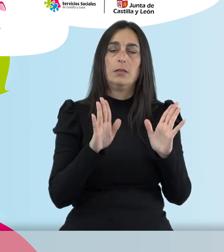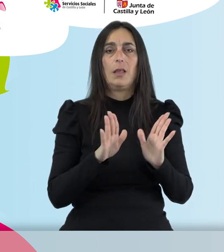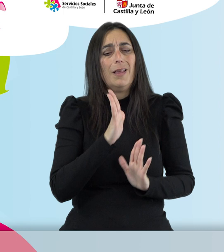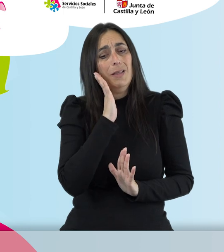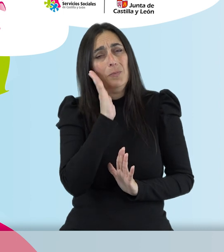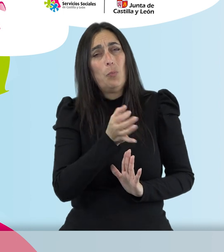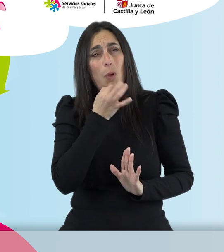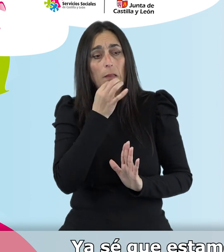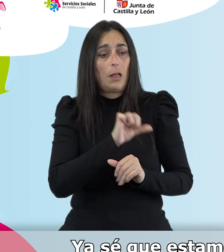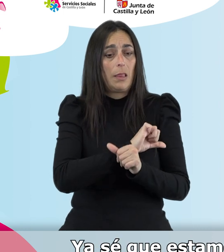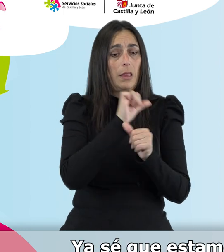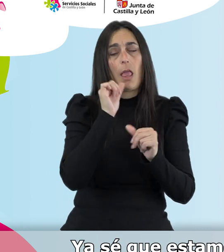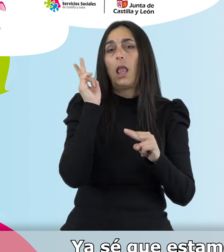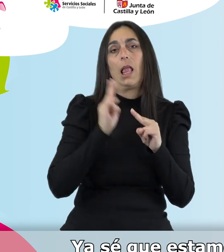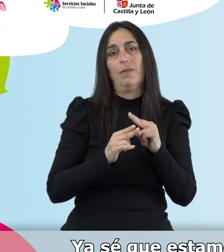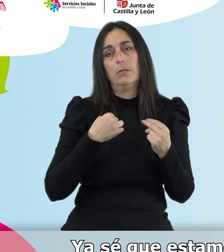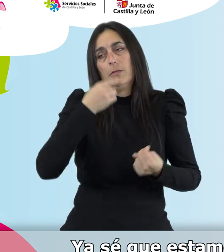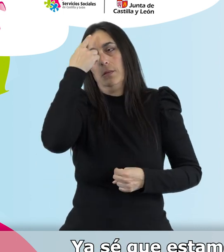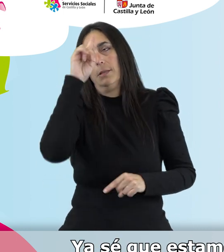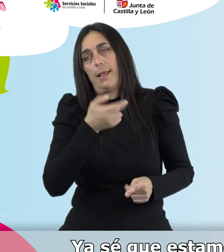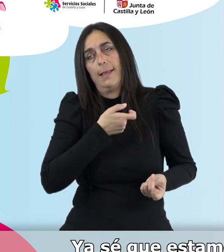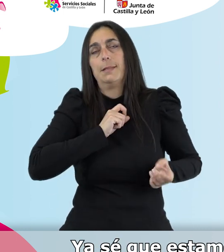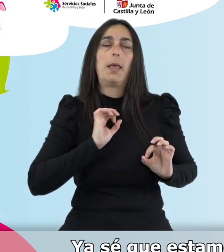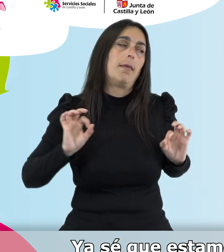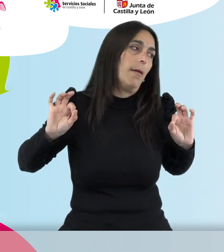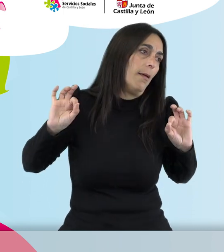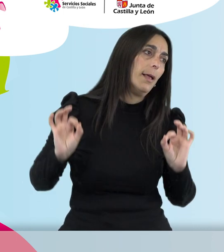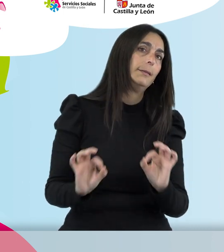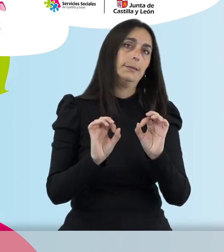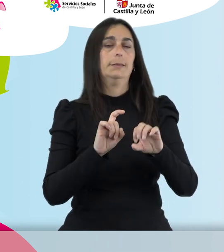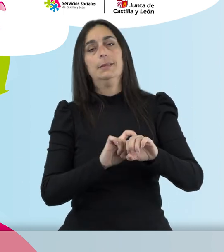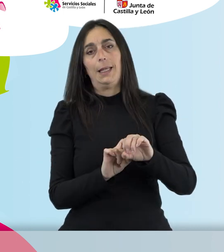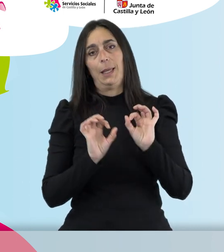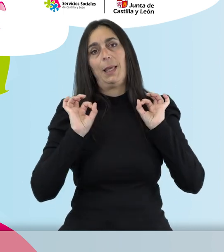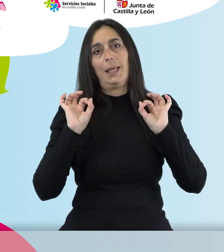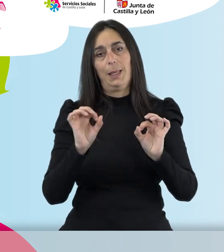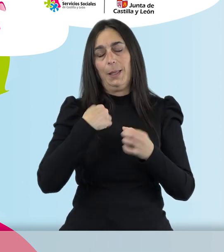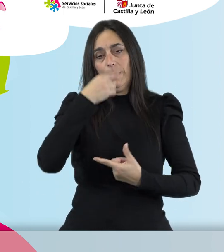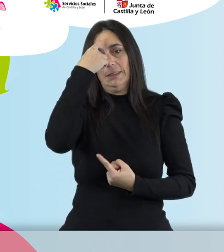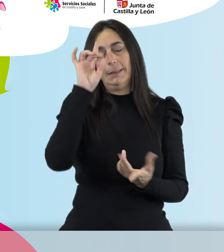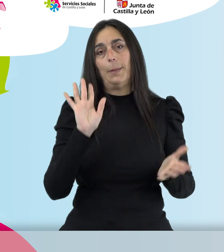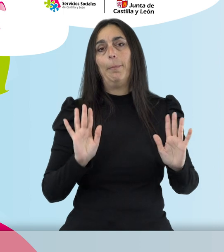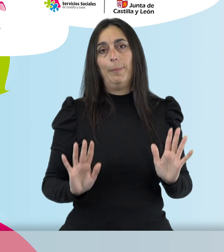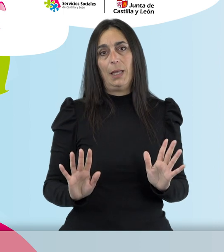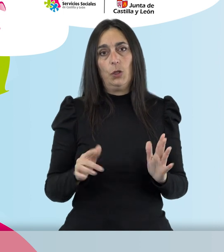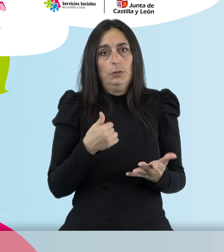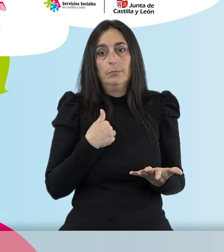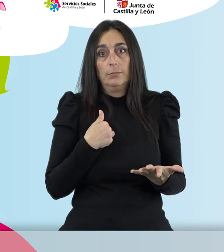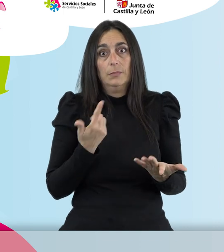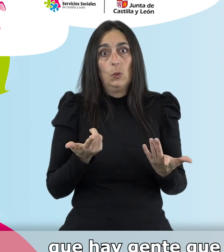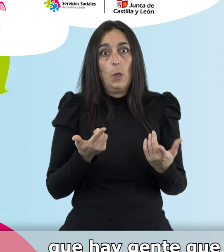durante el día. Ya sé que estamos en España y que la siesta es inevitable, pero no podemos